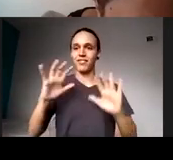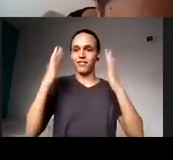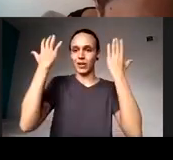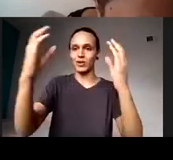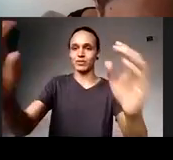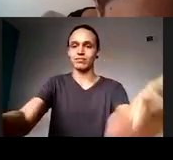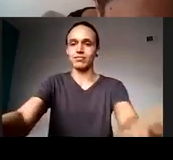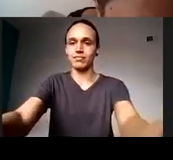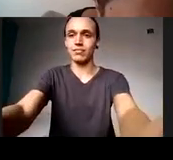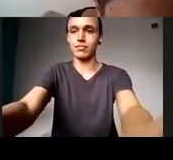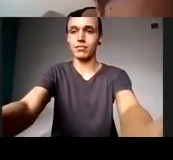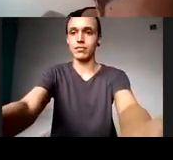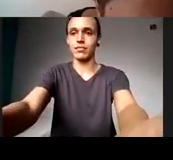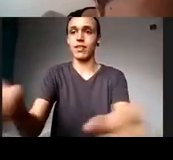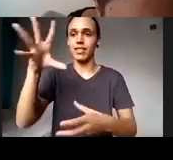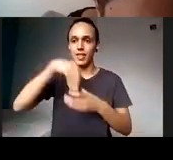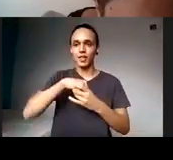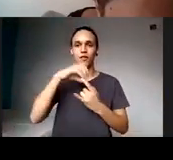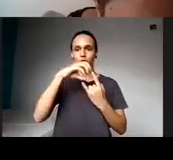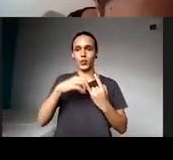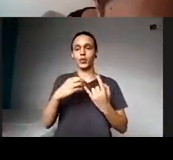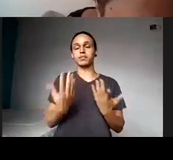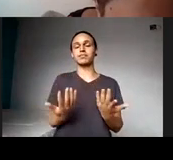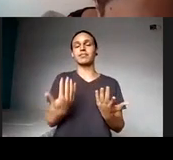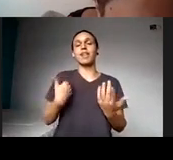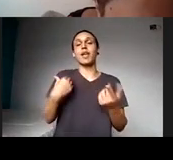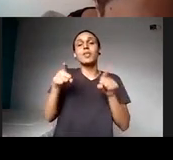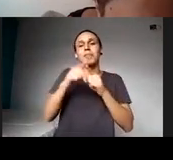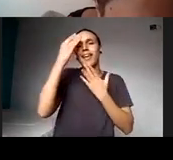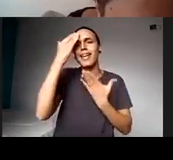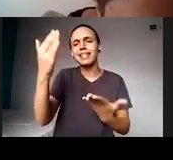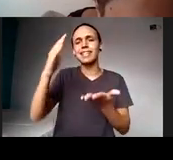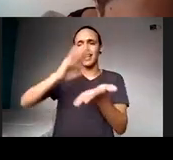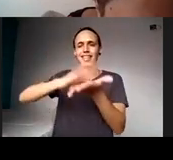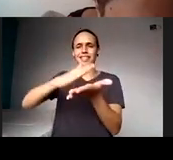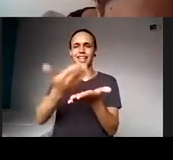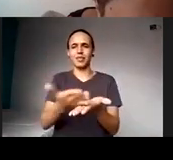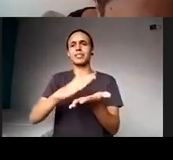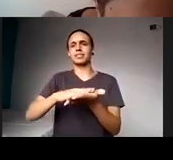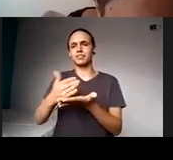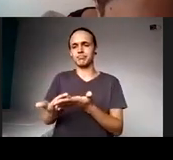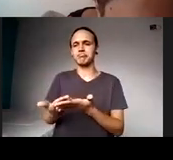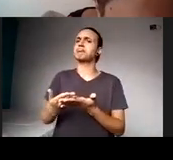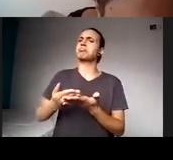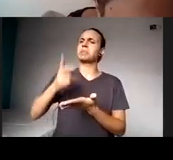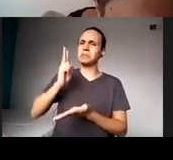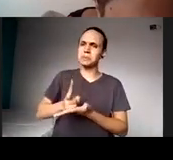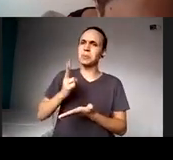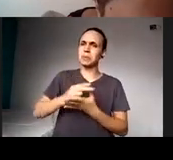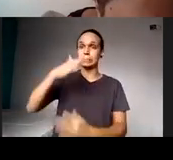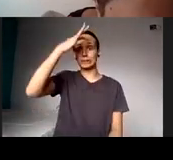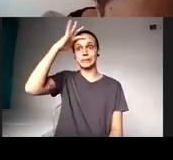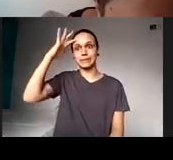inicialmente, também agradecer os intérpretes, que sempre têm um trabalho difícil nessa